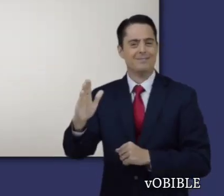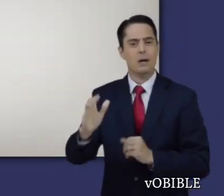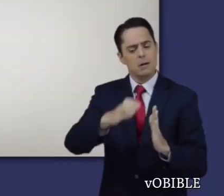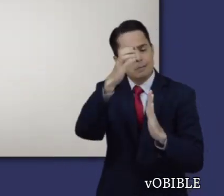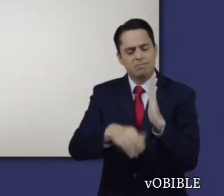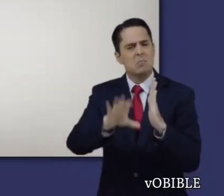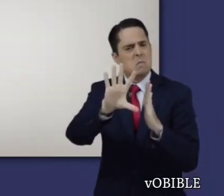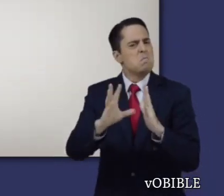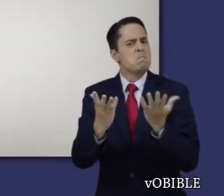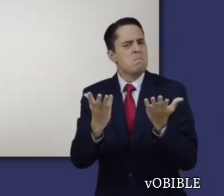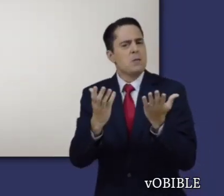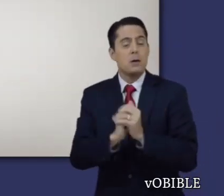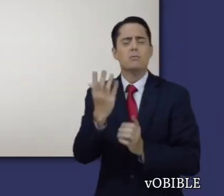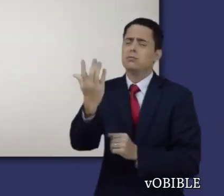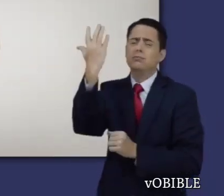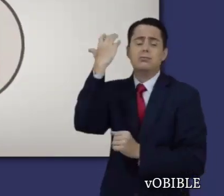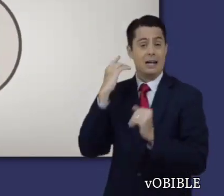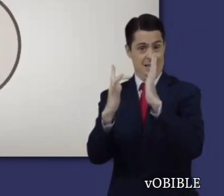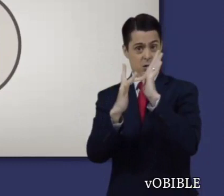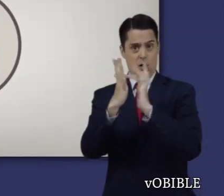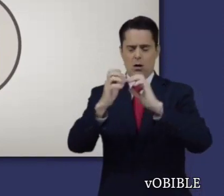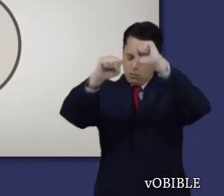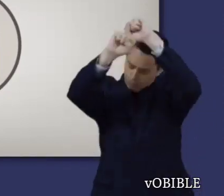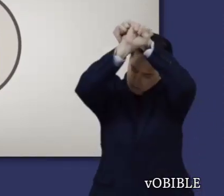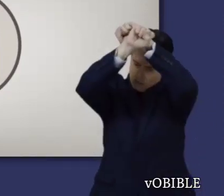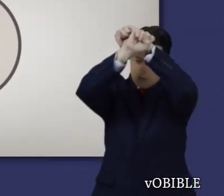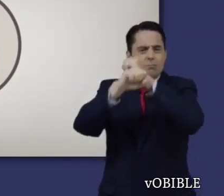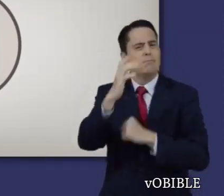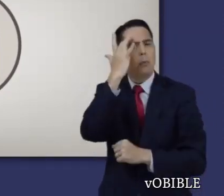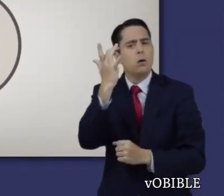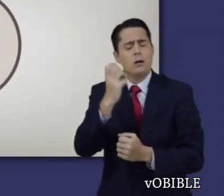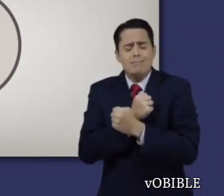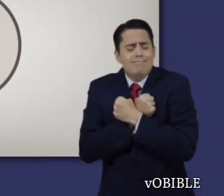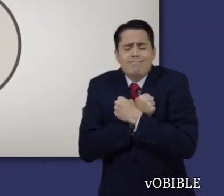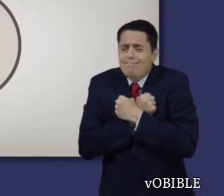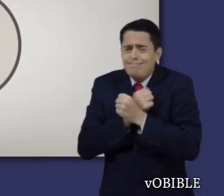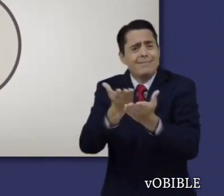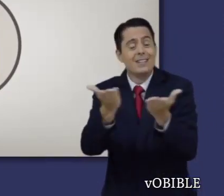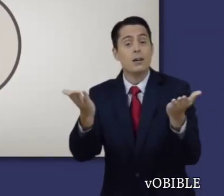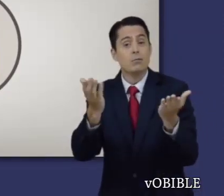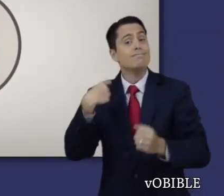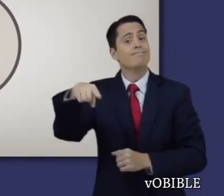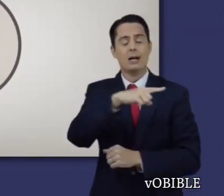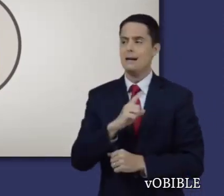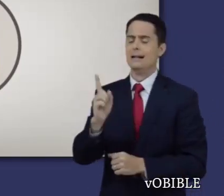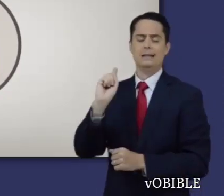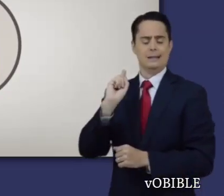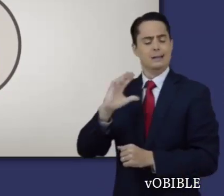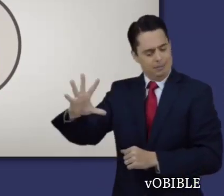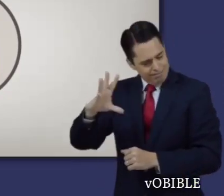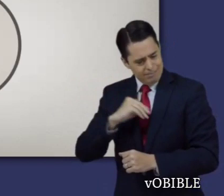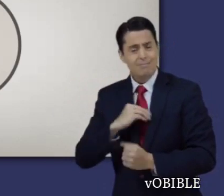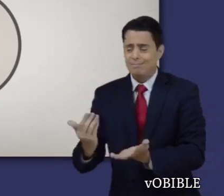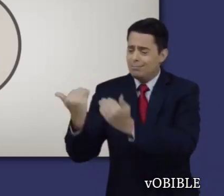En el capítulo cinco Pablo afirma que el amor que el Cristo tiene nos obliga. No podemos aceptar el extraordinario amor de Cristo